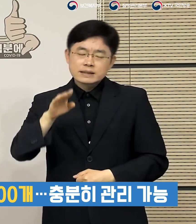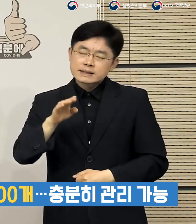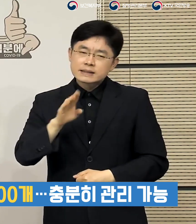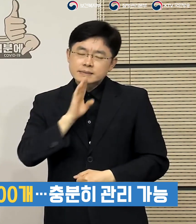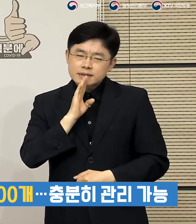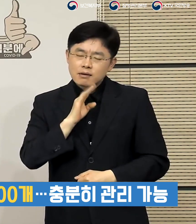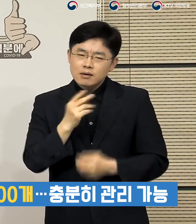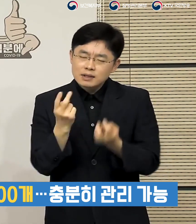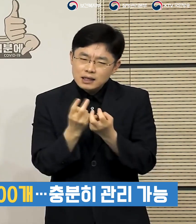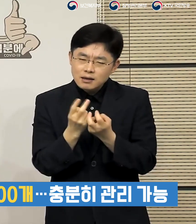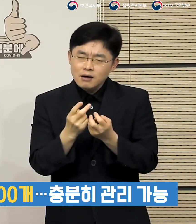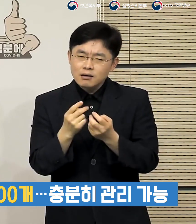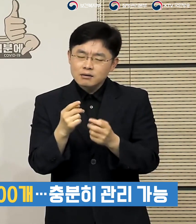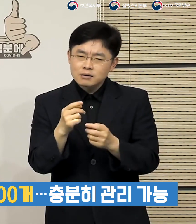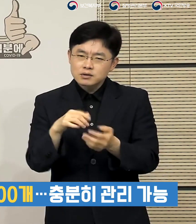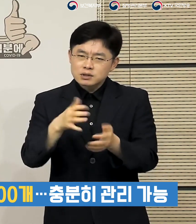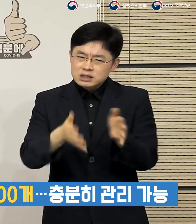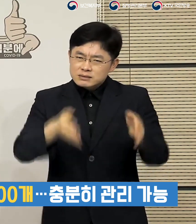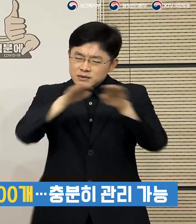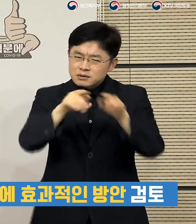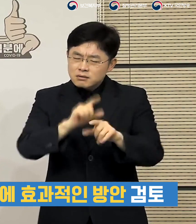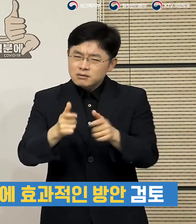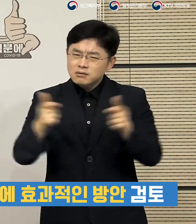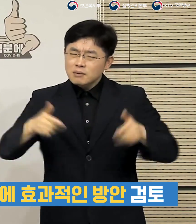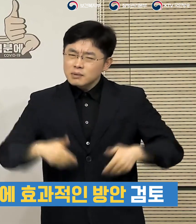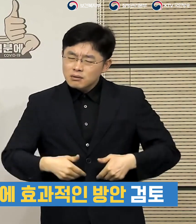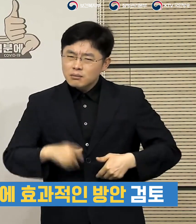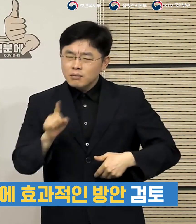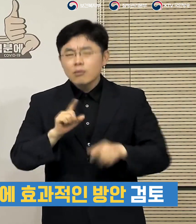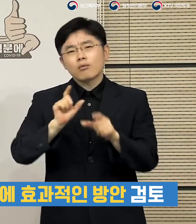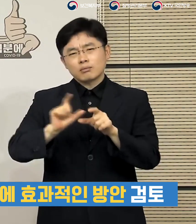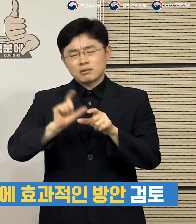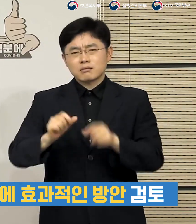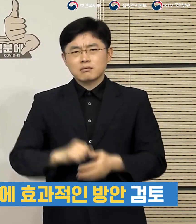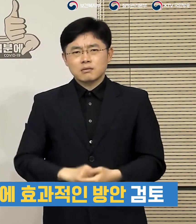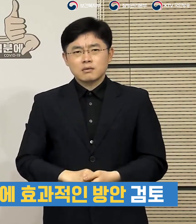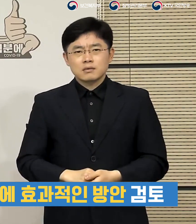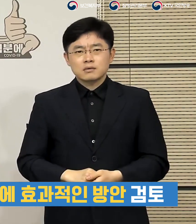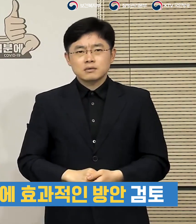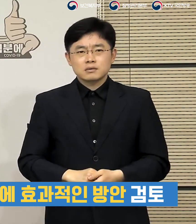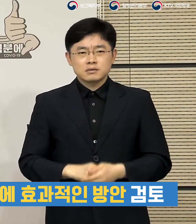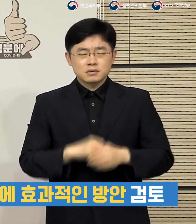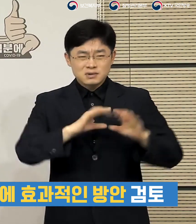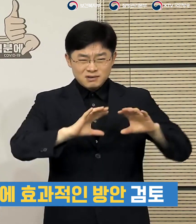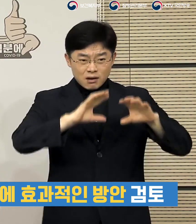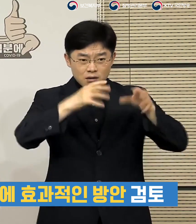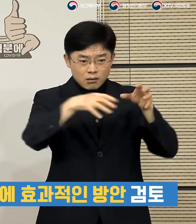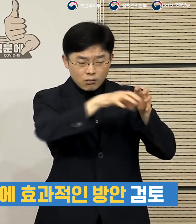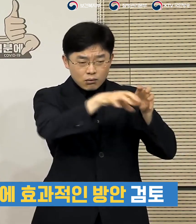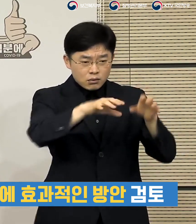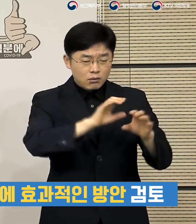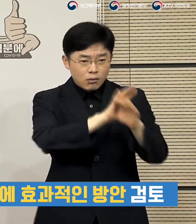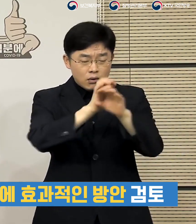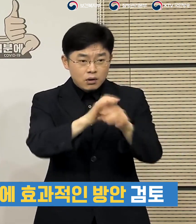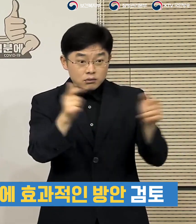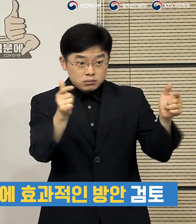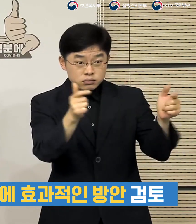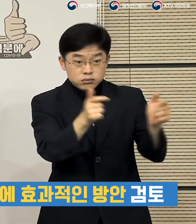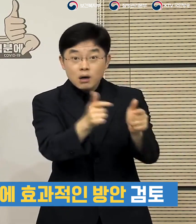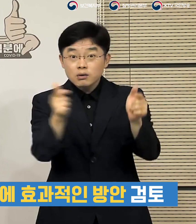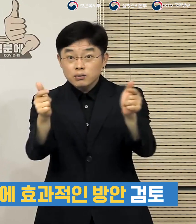고민이 필요한 것도 사실이라고 생각을 합니다. 국제적인 상황이 좀 더 호전이 되고 하면